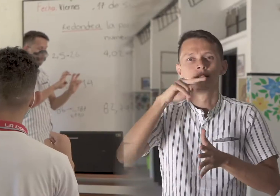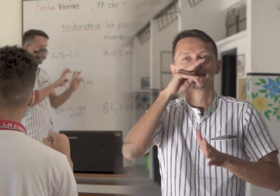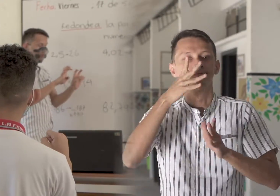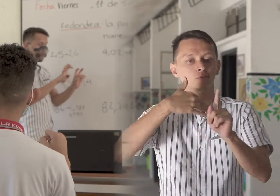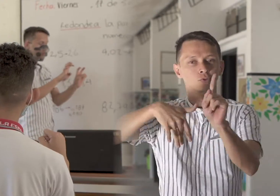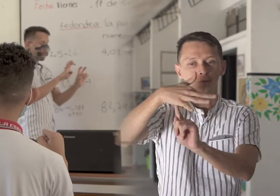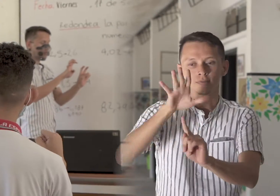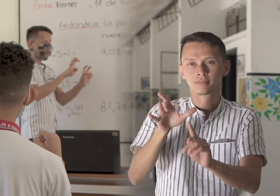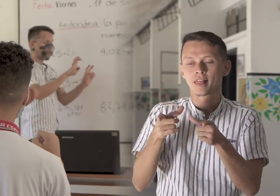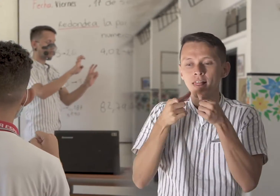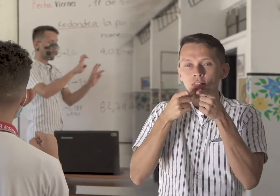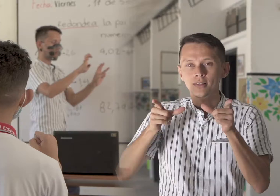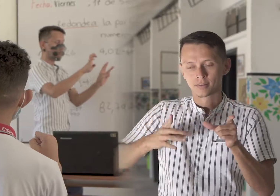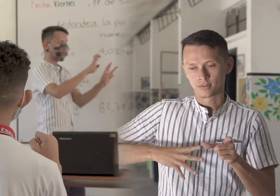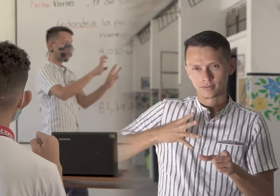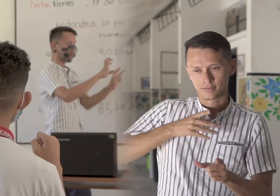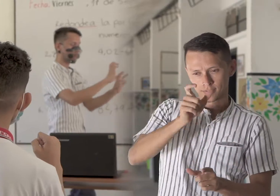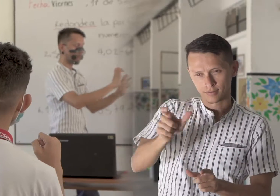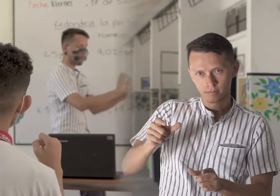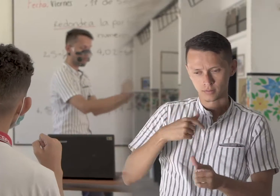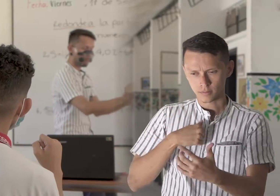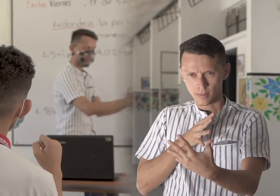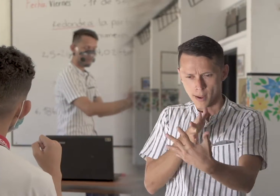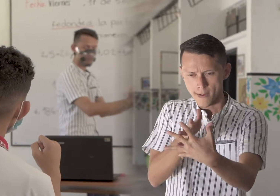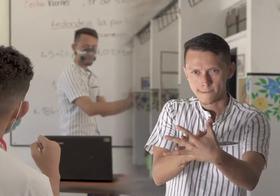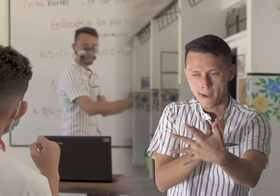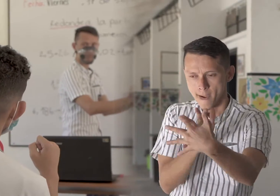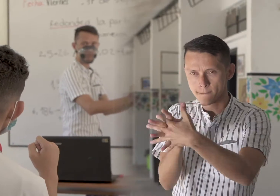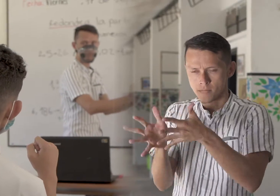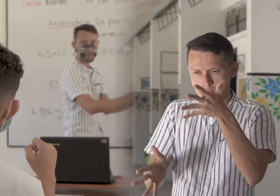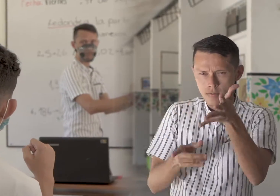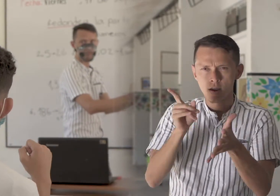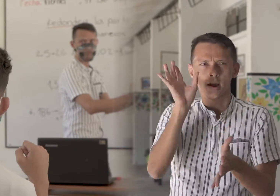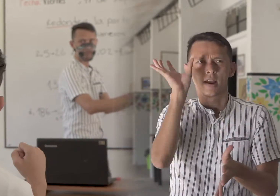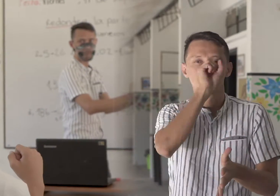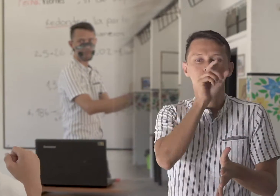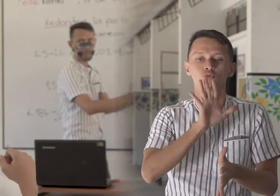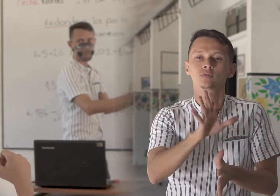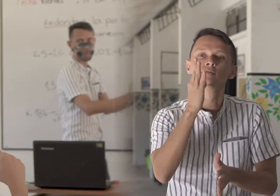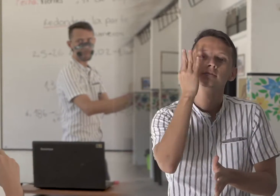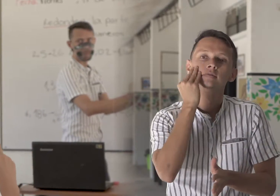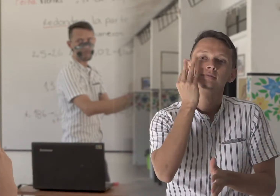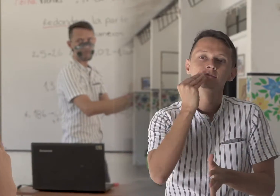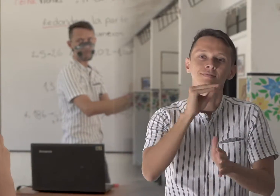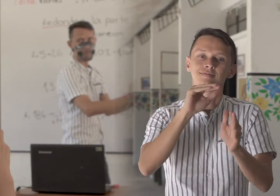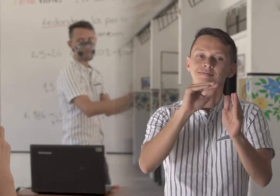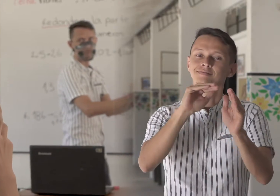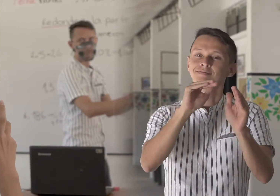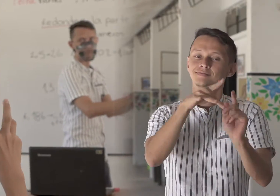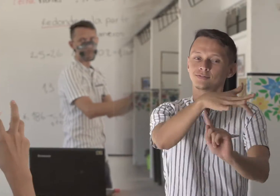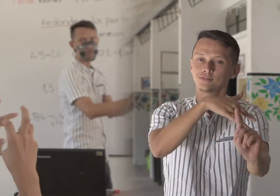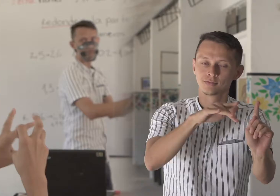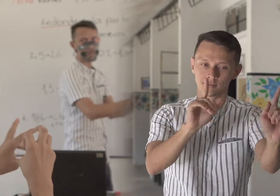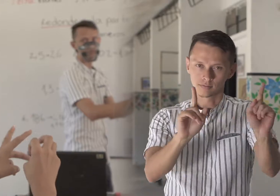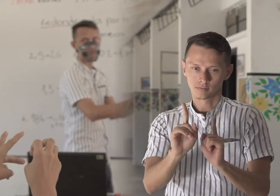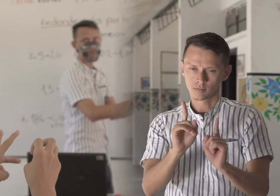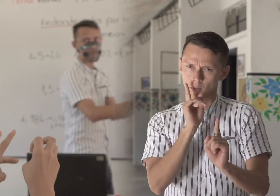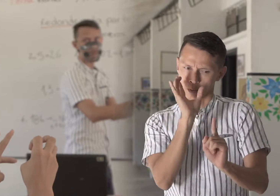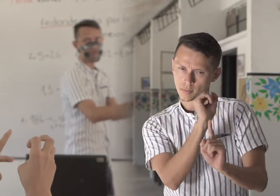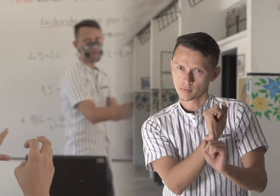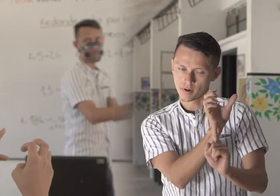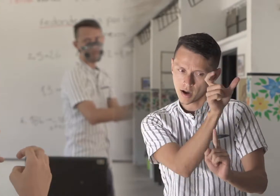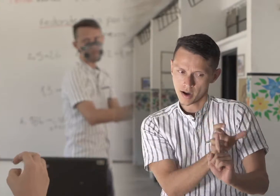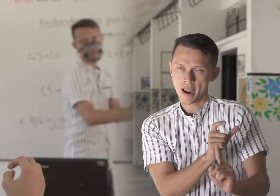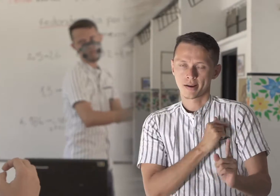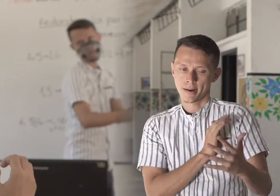Para el niño es importante conocer las características de su lengua y cómo se usa en diferentes contextos para comunicarse y enriquecer sus